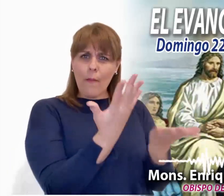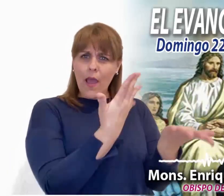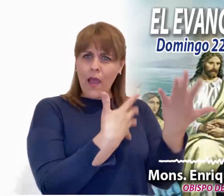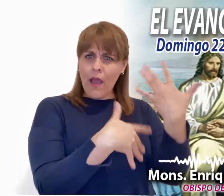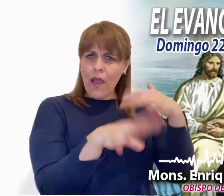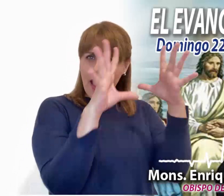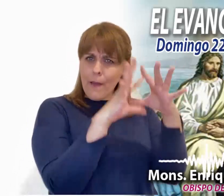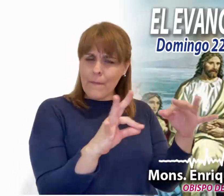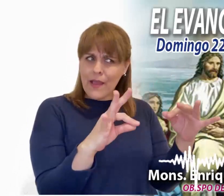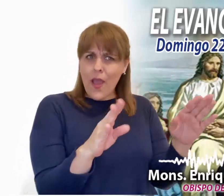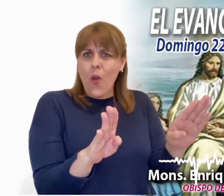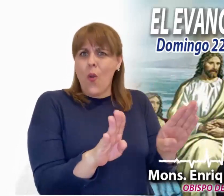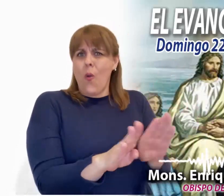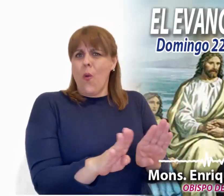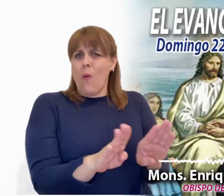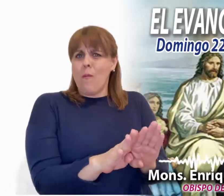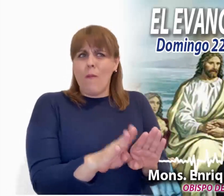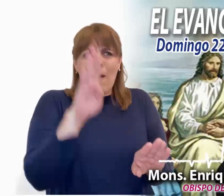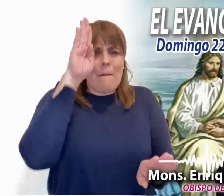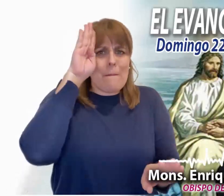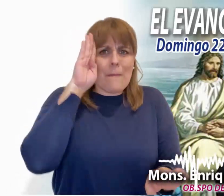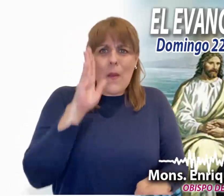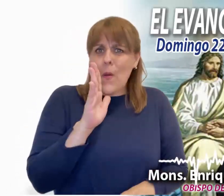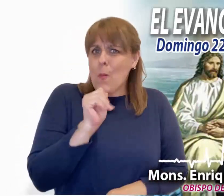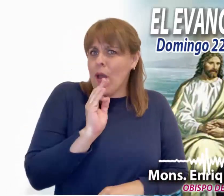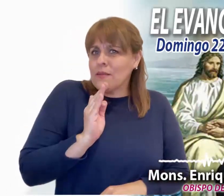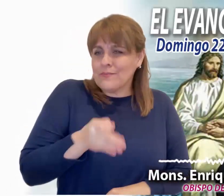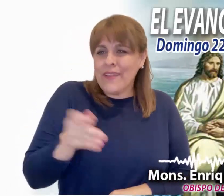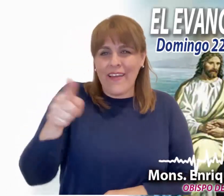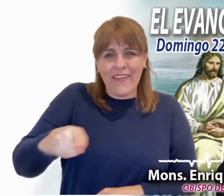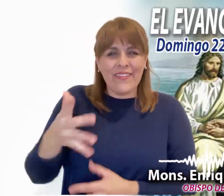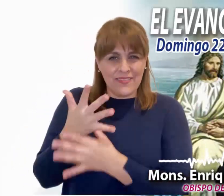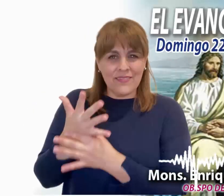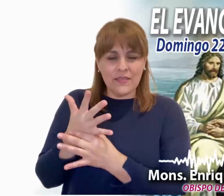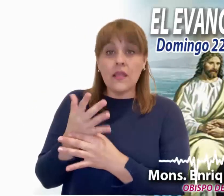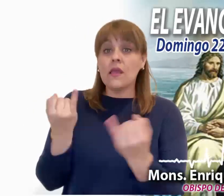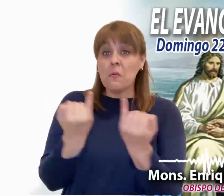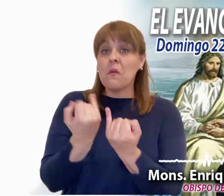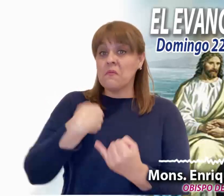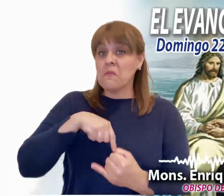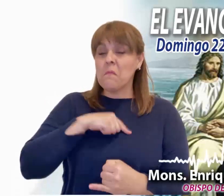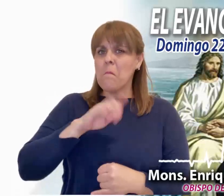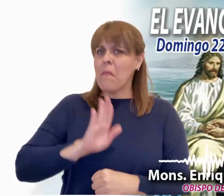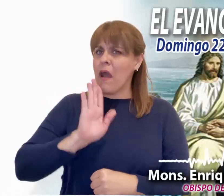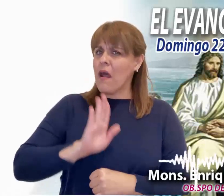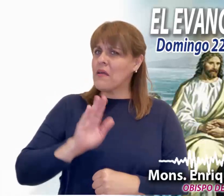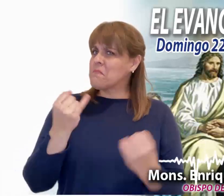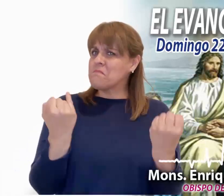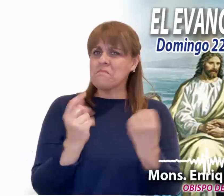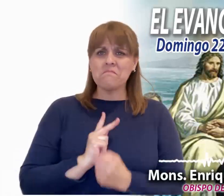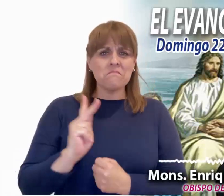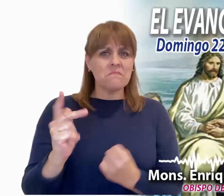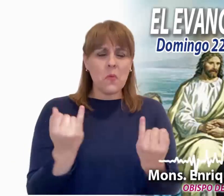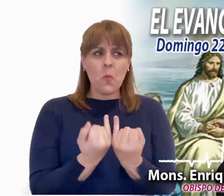hablar es intolerable. ¿Quién puede admitir eso? Y también para nosotros puede parecer un modo